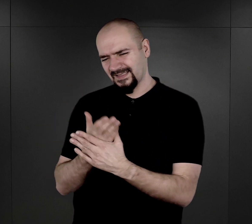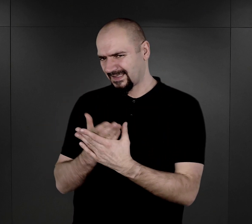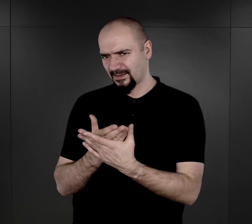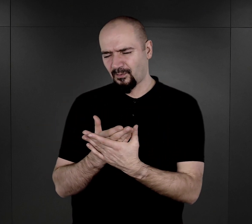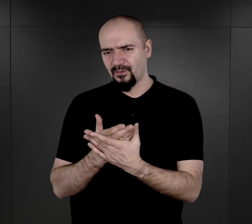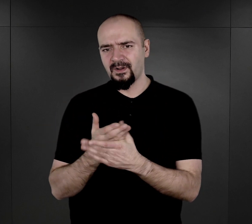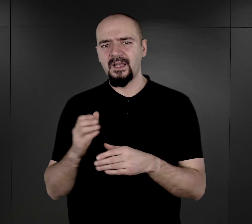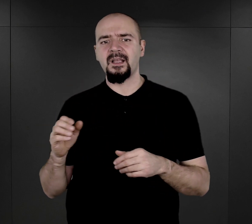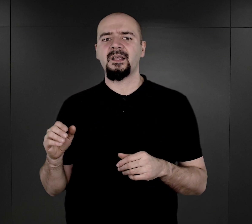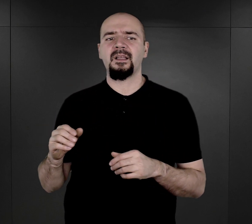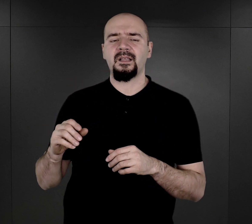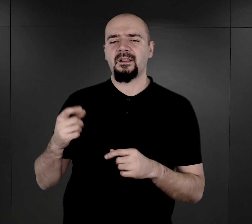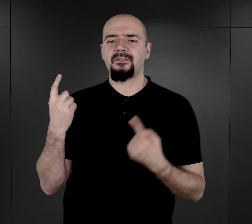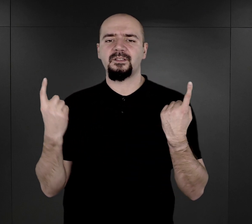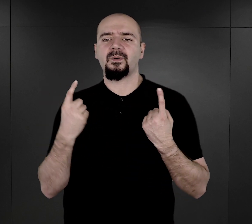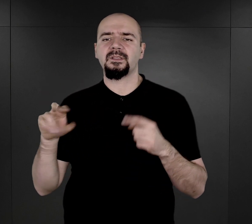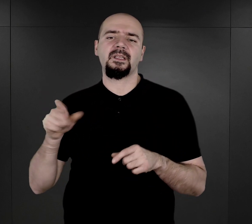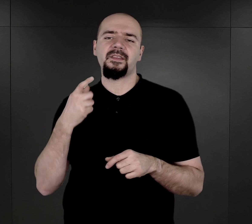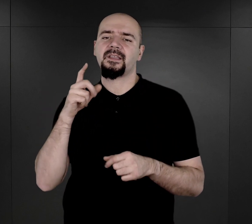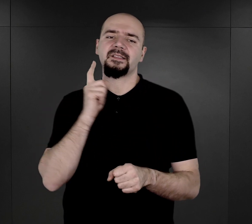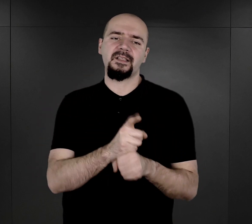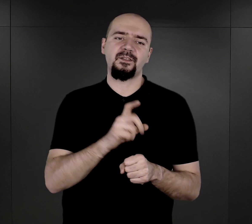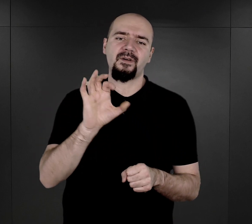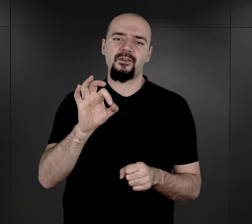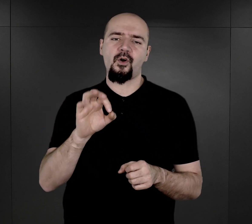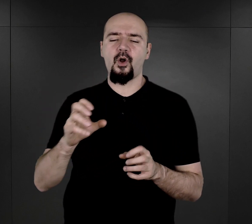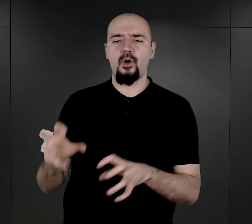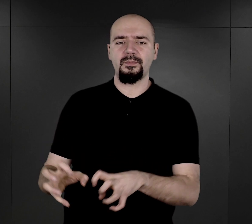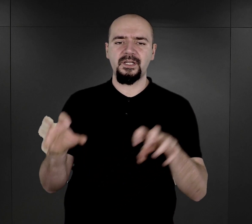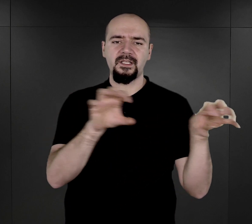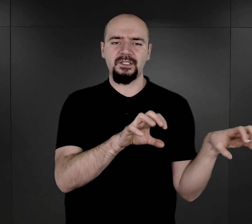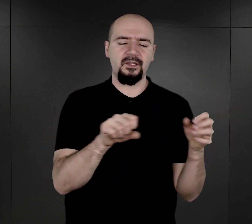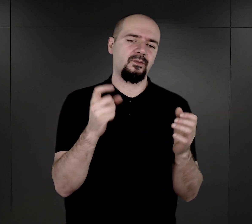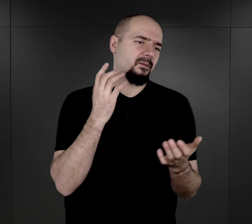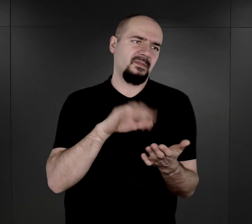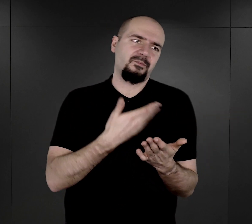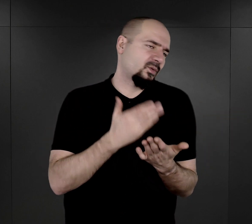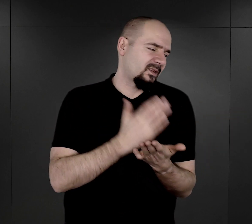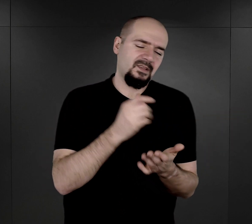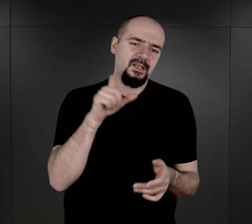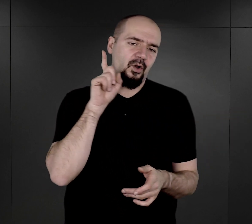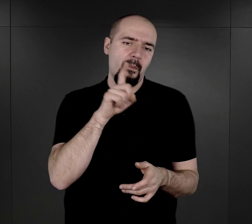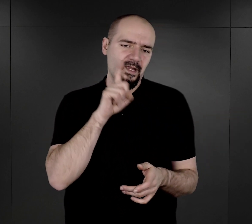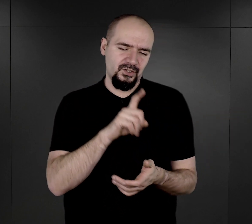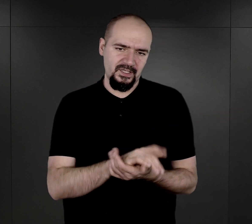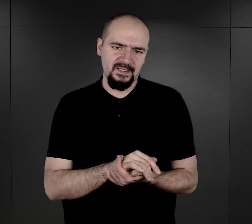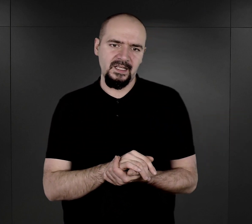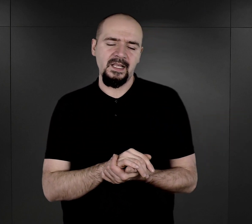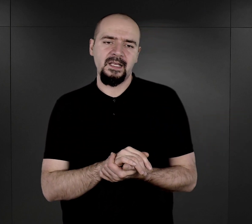Romów, w sytuacji, kiedy zadecydowano by o deportowaniu do obozu li tylko mężczyzn, no bo